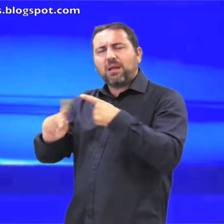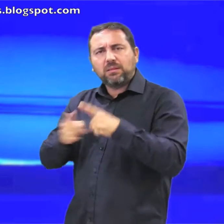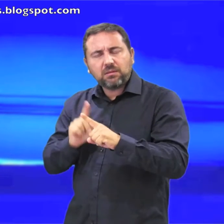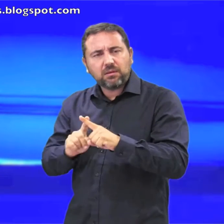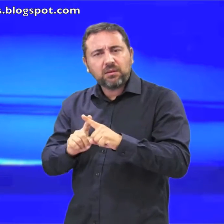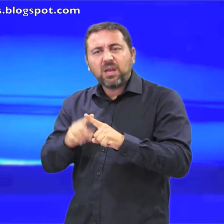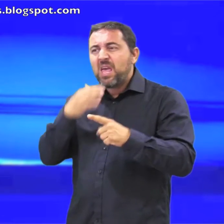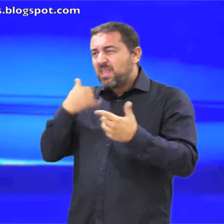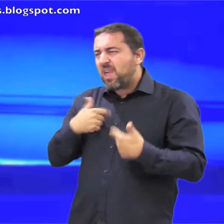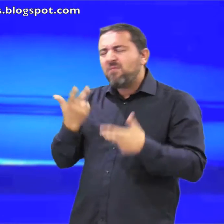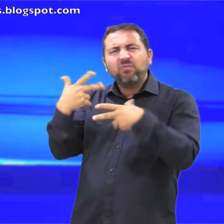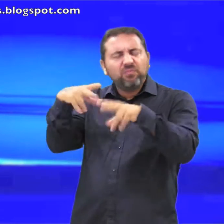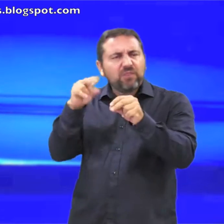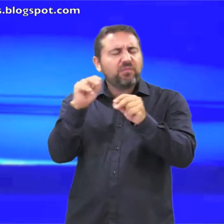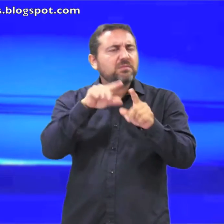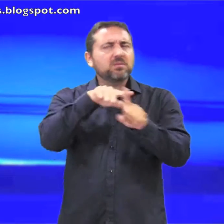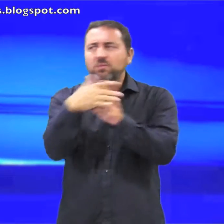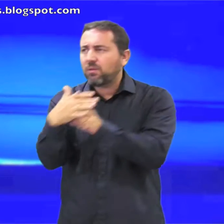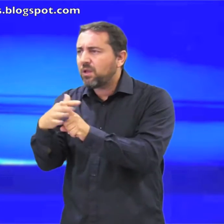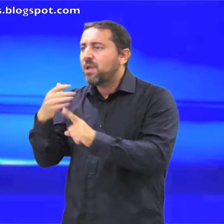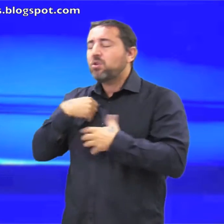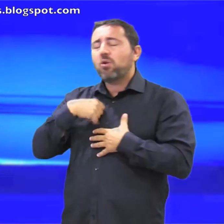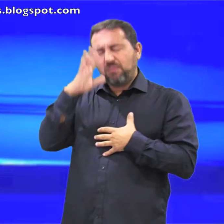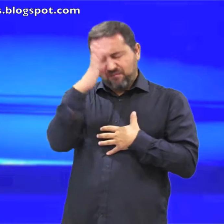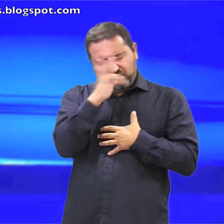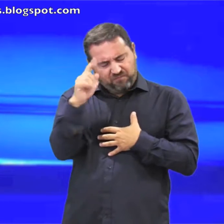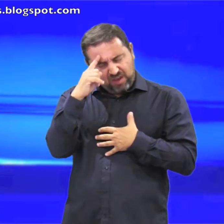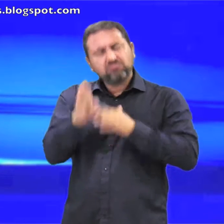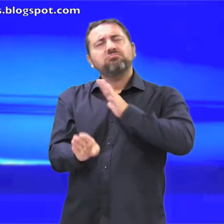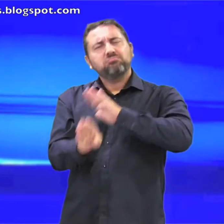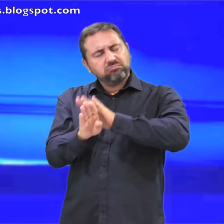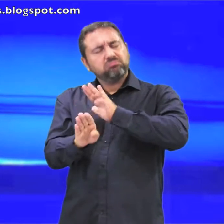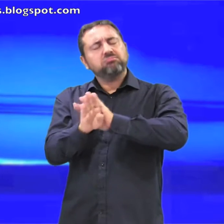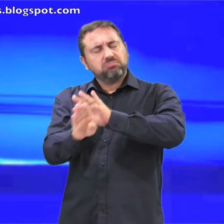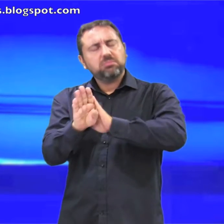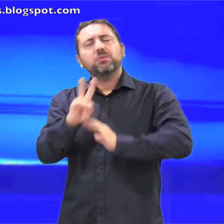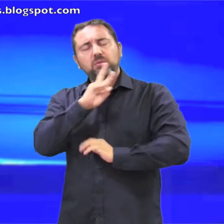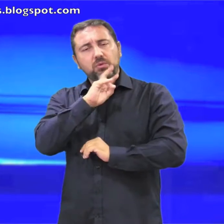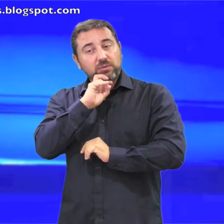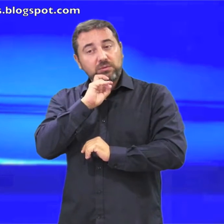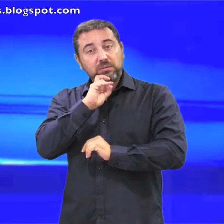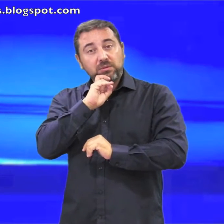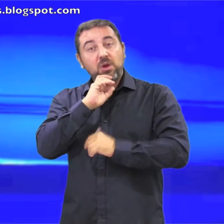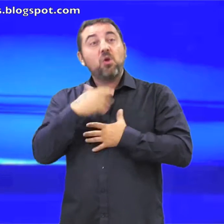combatido el noble combate He acabado la carrera He conservado la fe